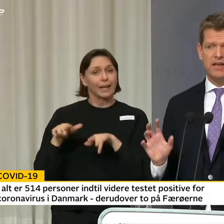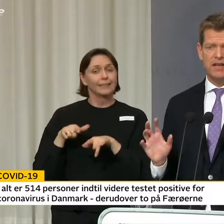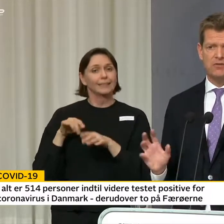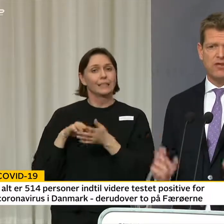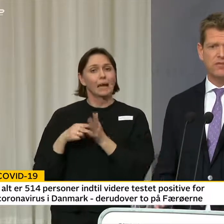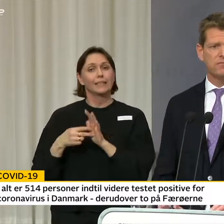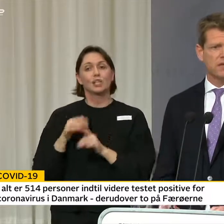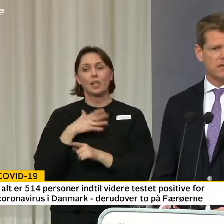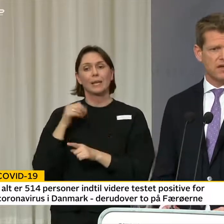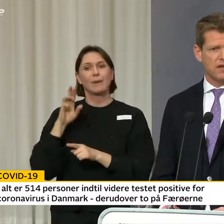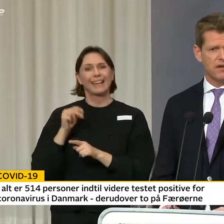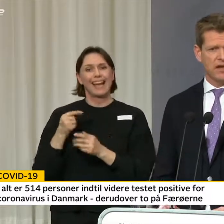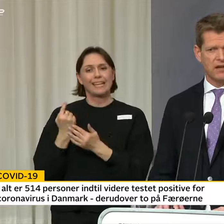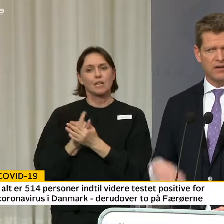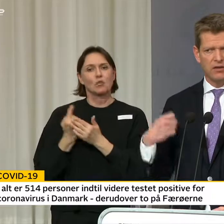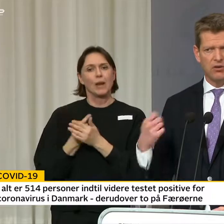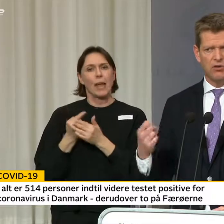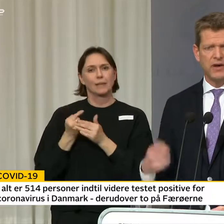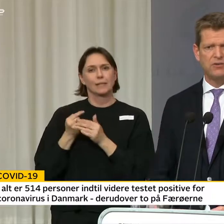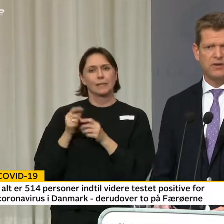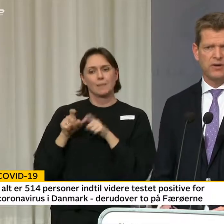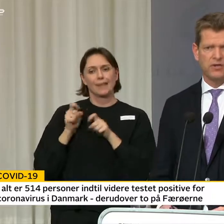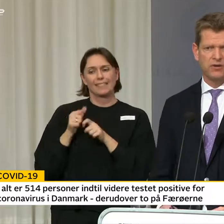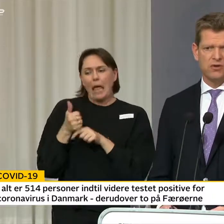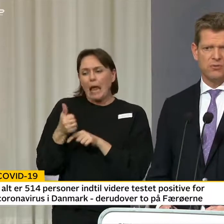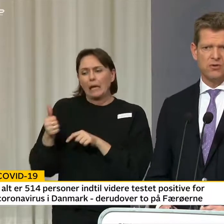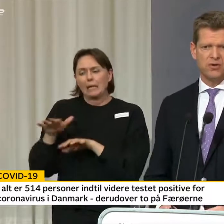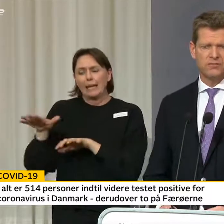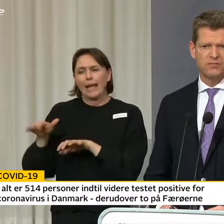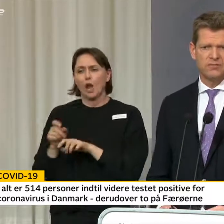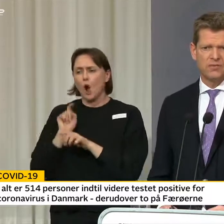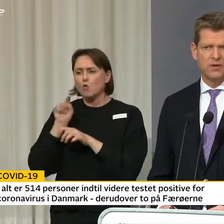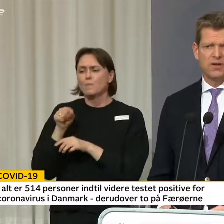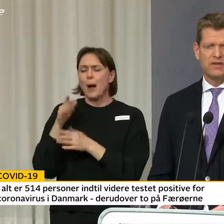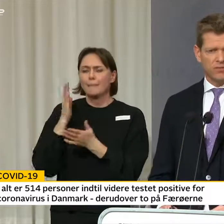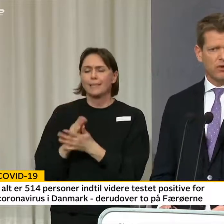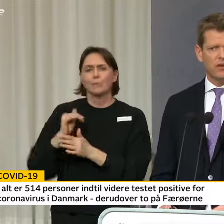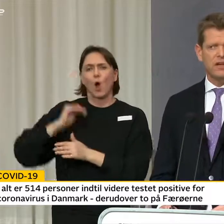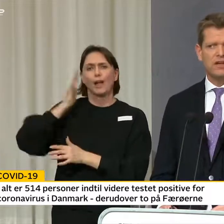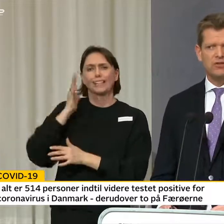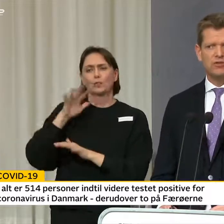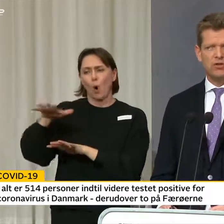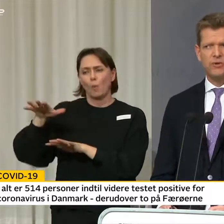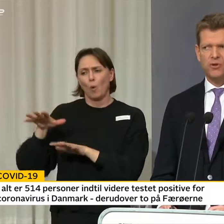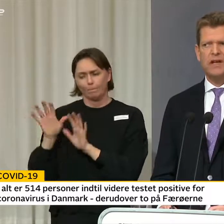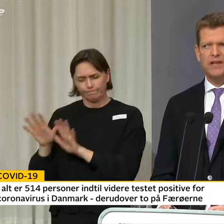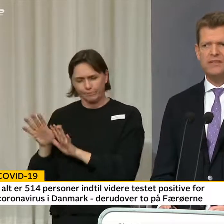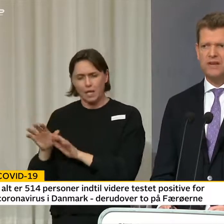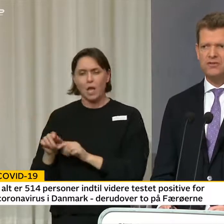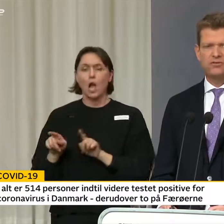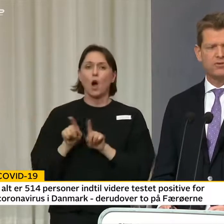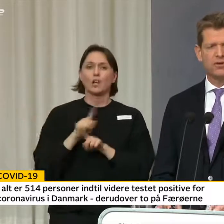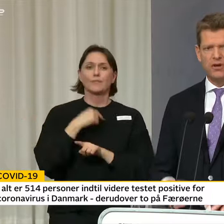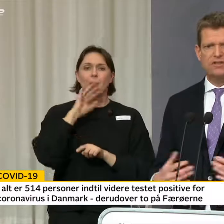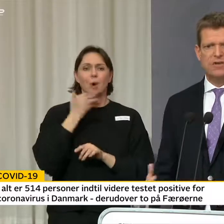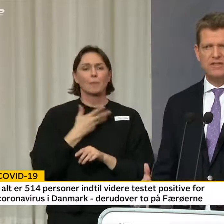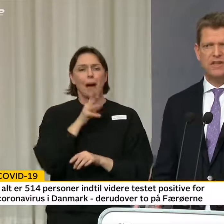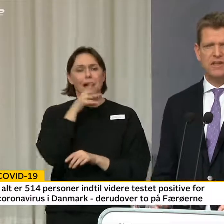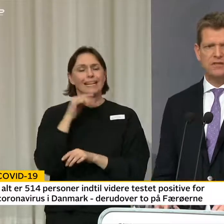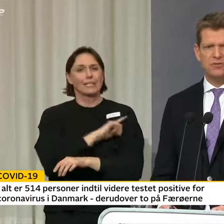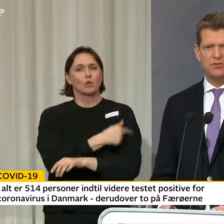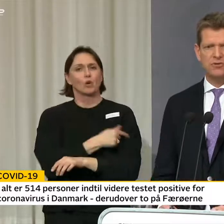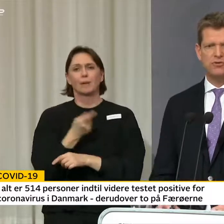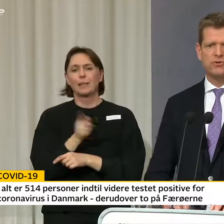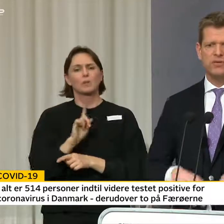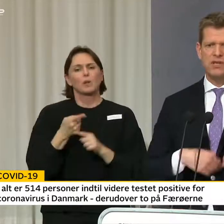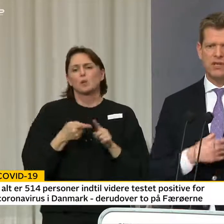så længe man kan isolere smitten til enkelte lande og udpege nogle høje risikoområder. Så har vi brugt en del ressourcer på nogen, der ikke er særlig syge, og som ikke skal